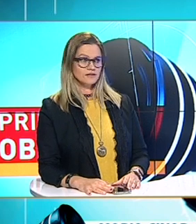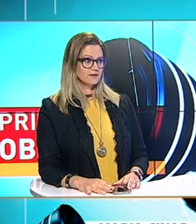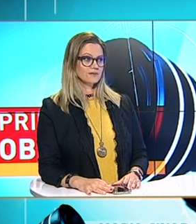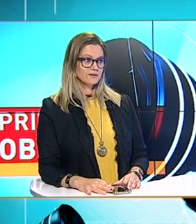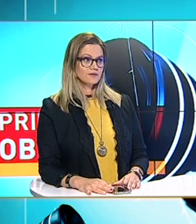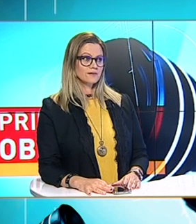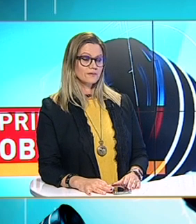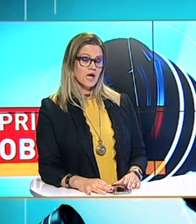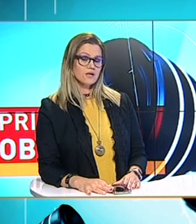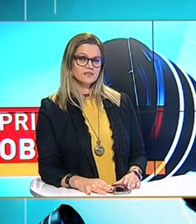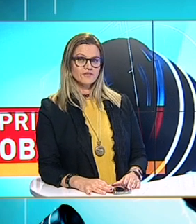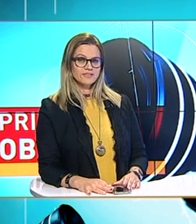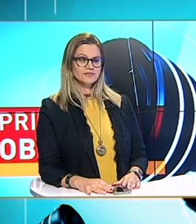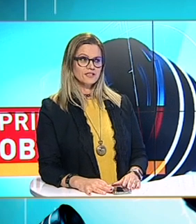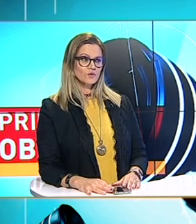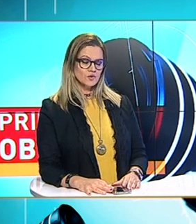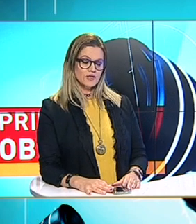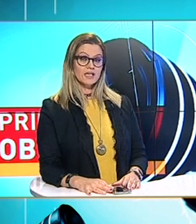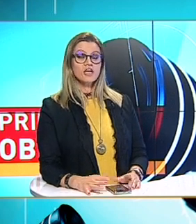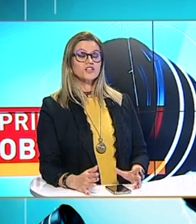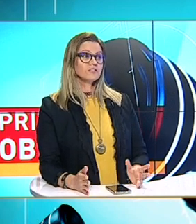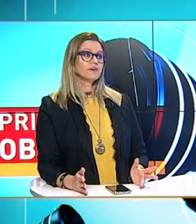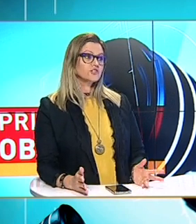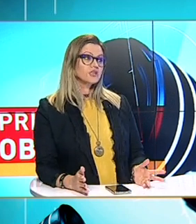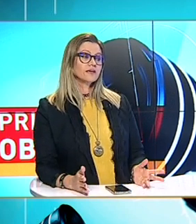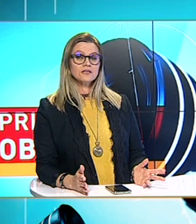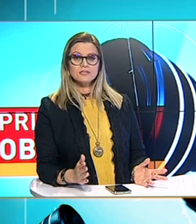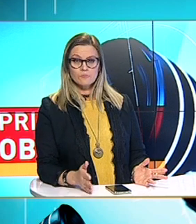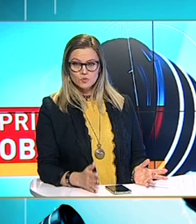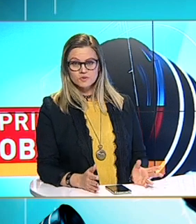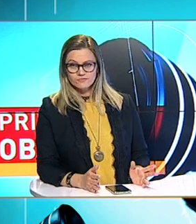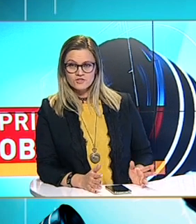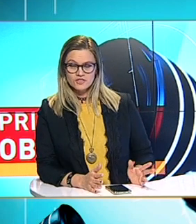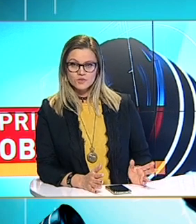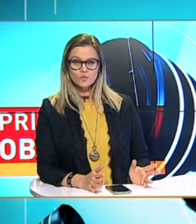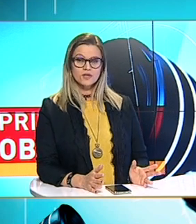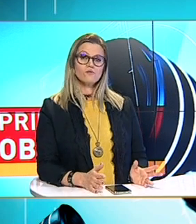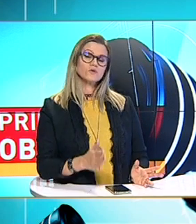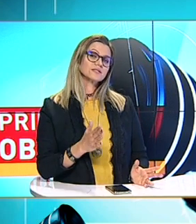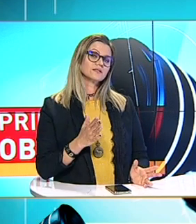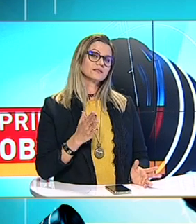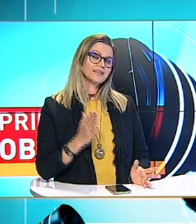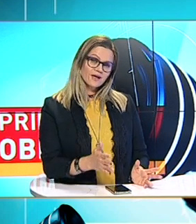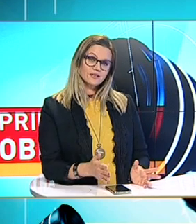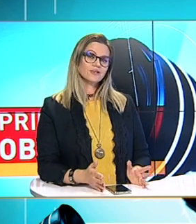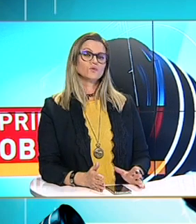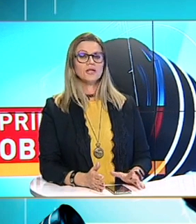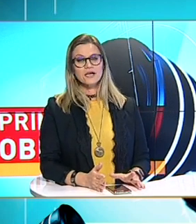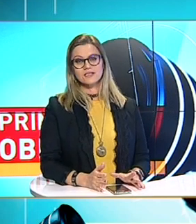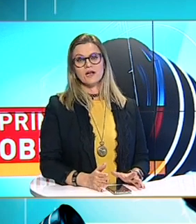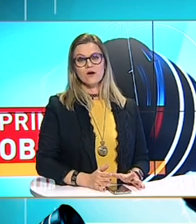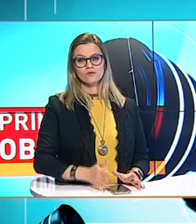obligați să apelăm la această tehnologie Și din fericire încă s-a putut face acest lucru N-au fost tăiate